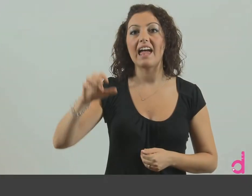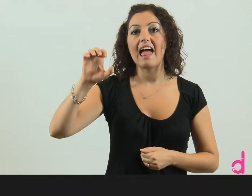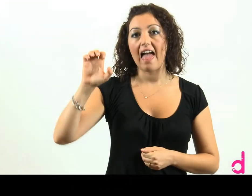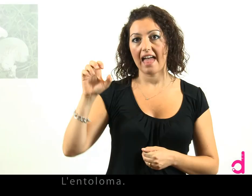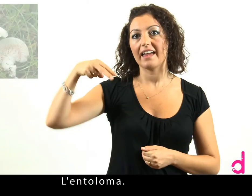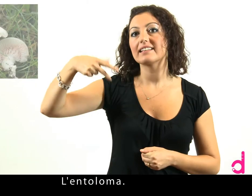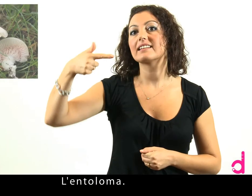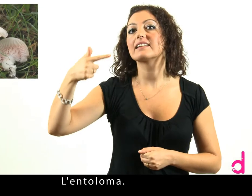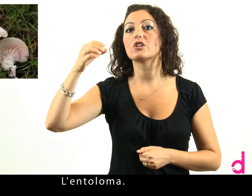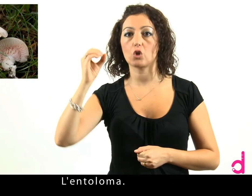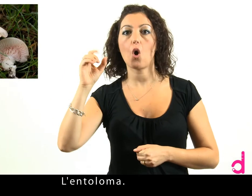Lento loma